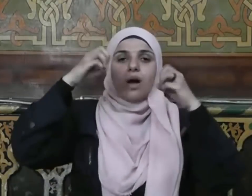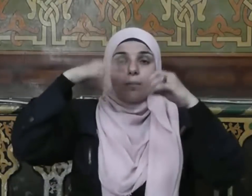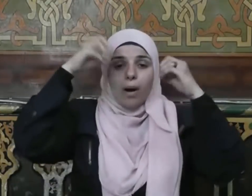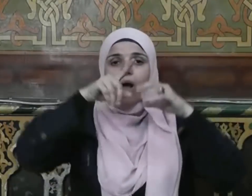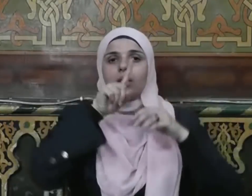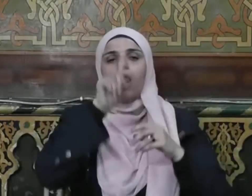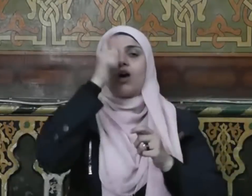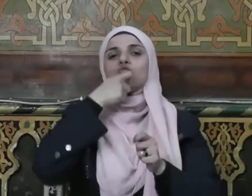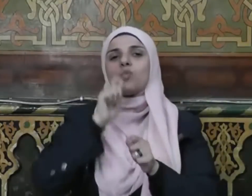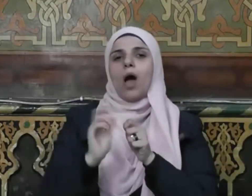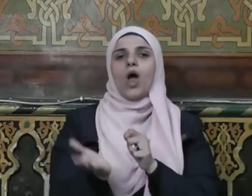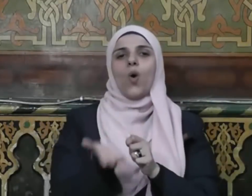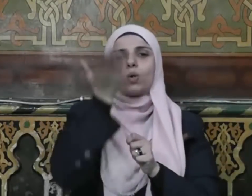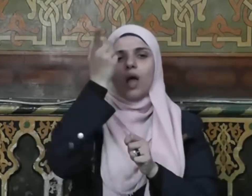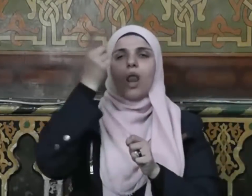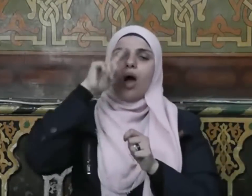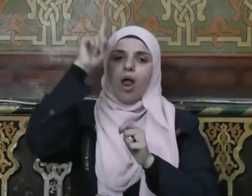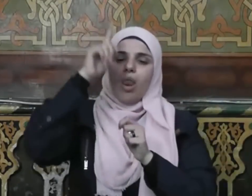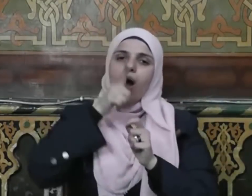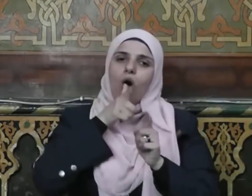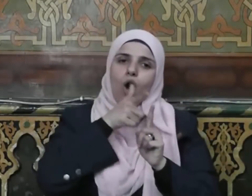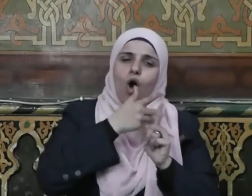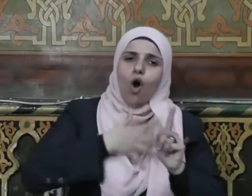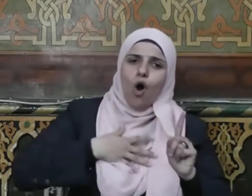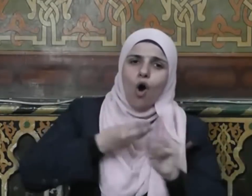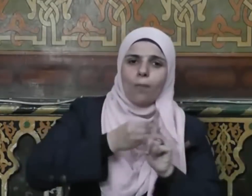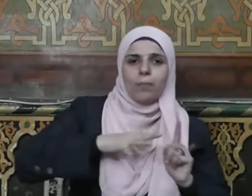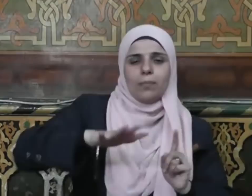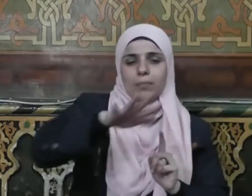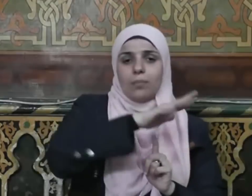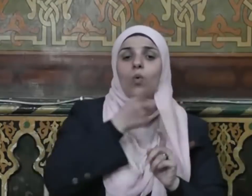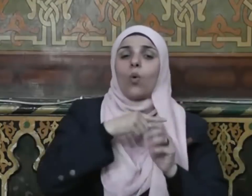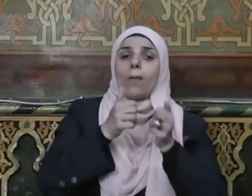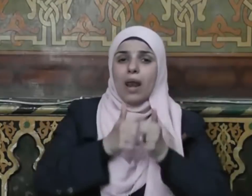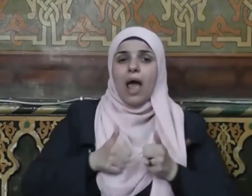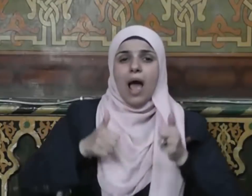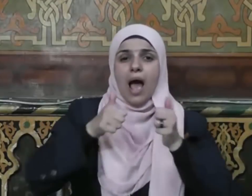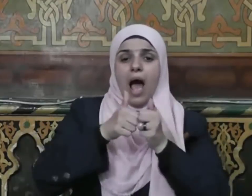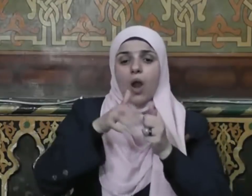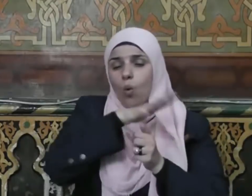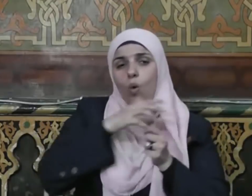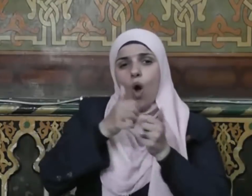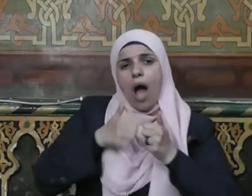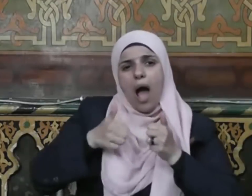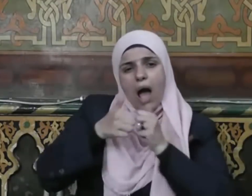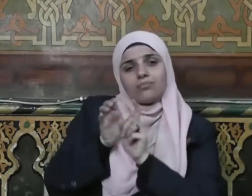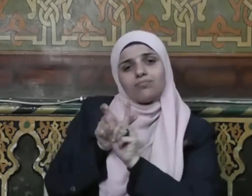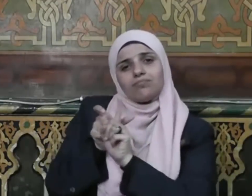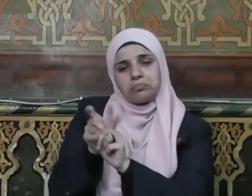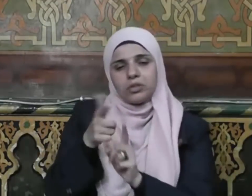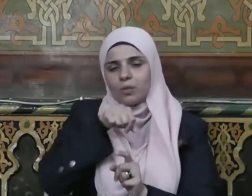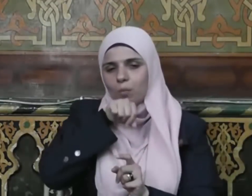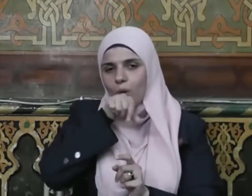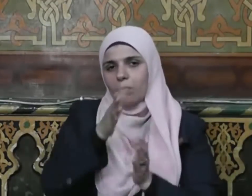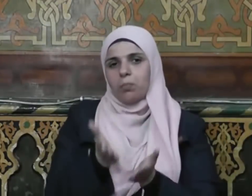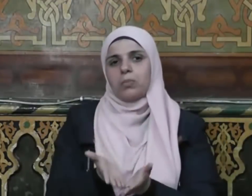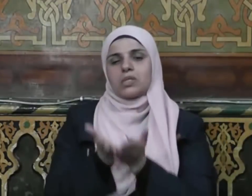عز وجل عليهم ومتحه لهم وكانوا أهلا لمحبة النبي صلى الله عليه وسلم